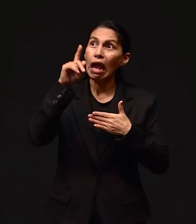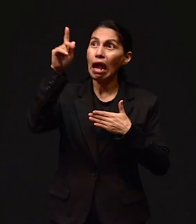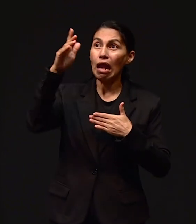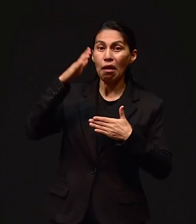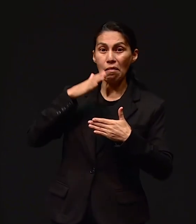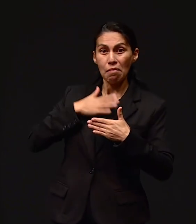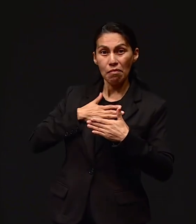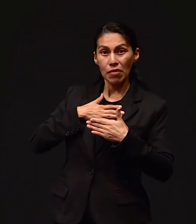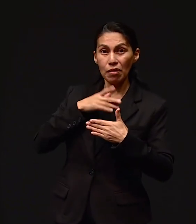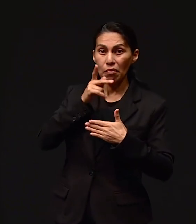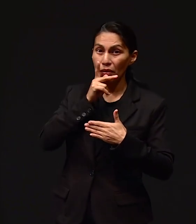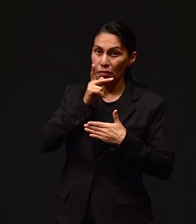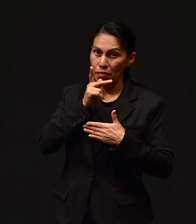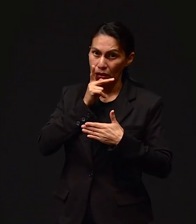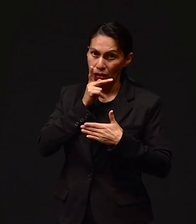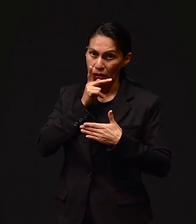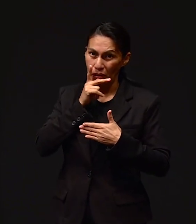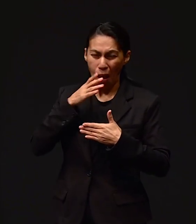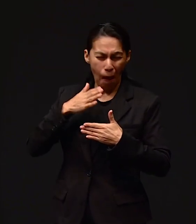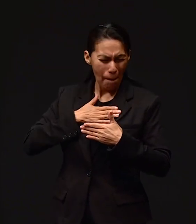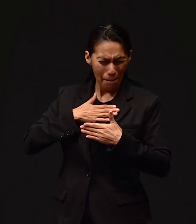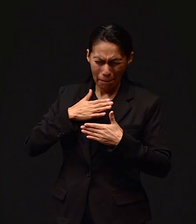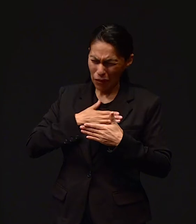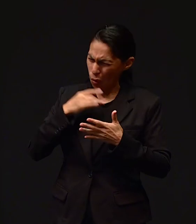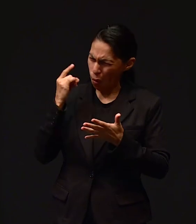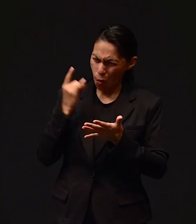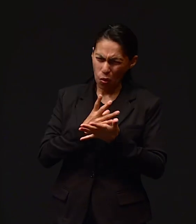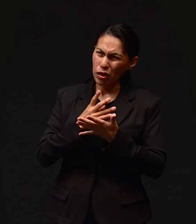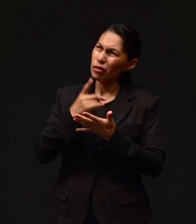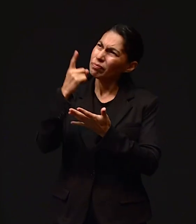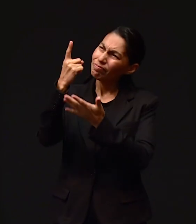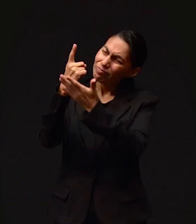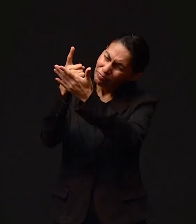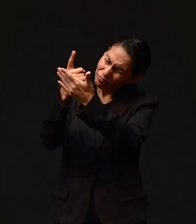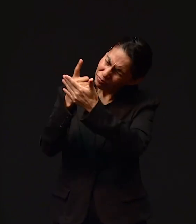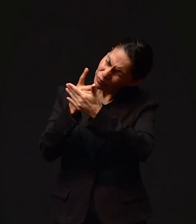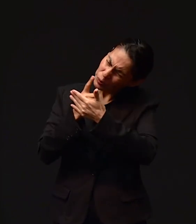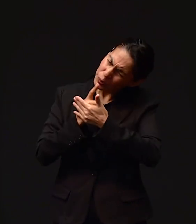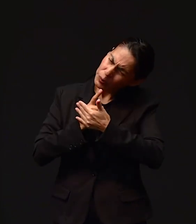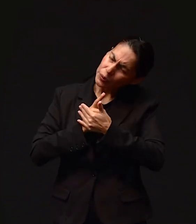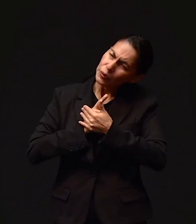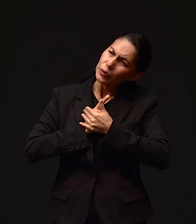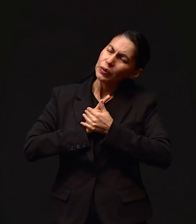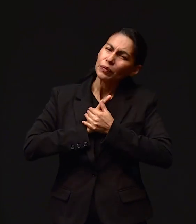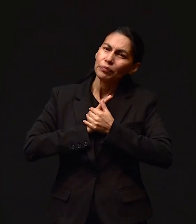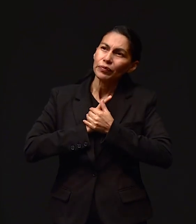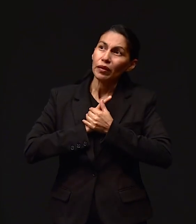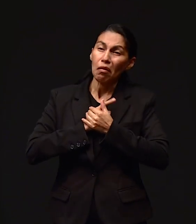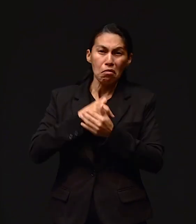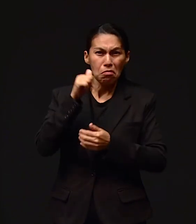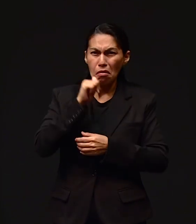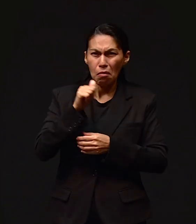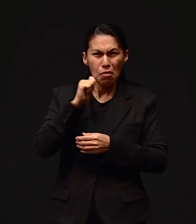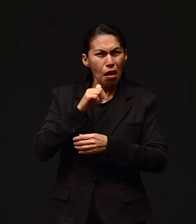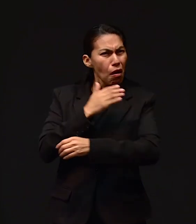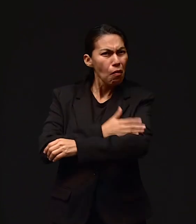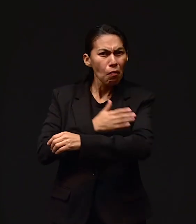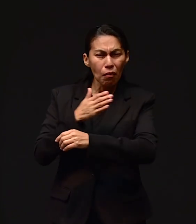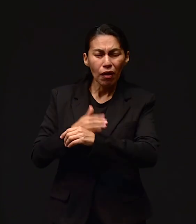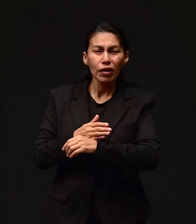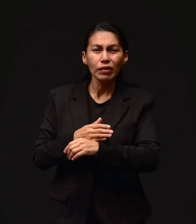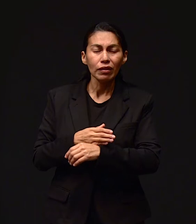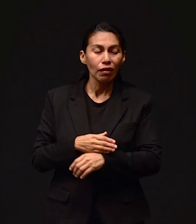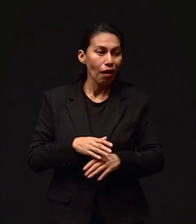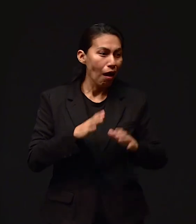a él mío, mío, solamente mío. Y él es el que me ha acompañado durante toda mi vida. Amén.